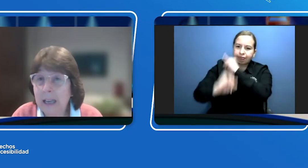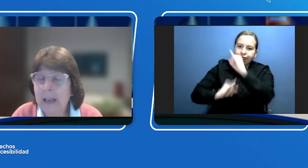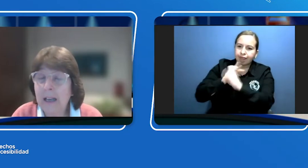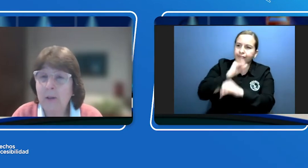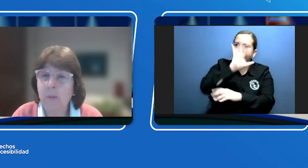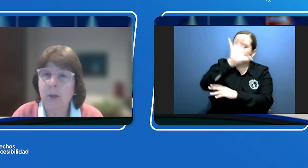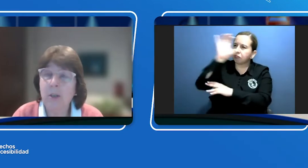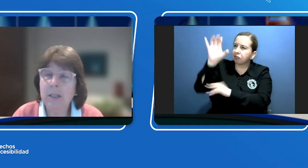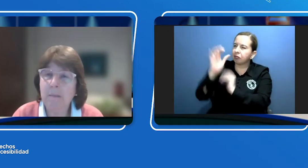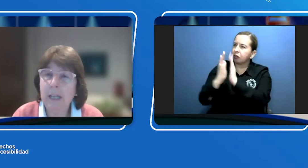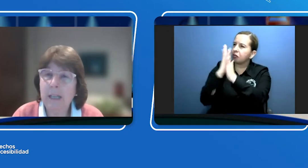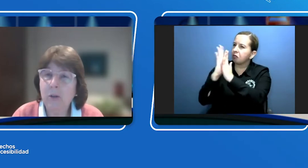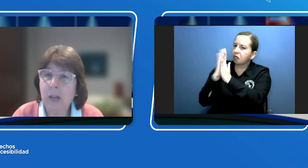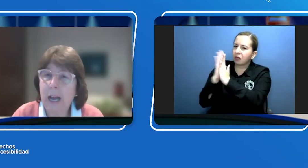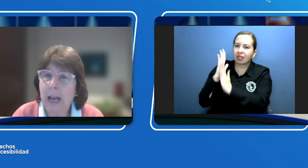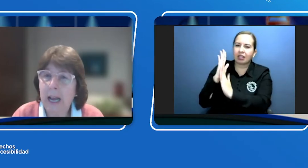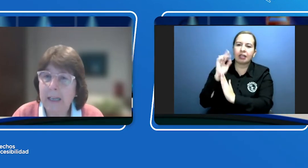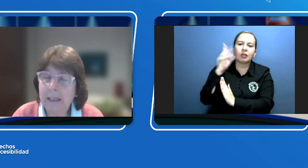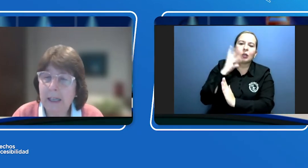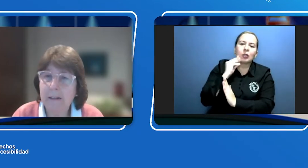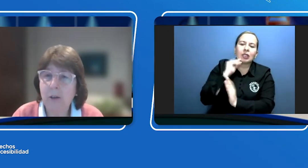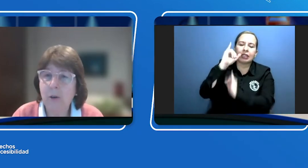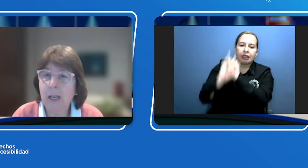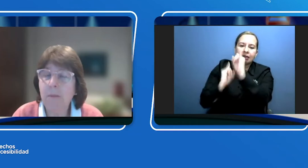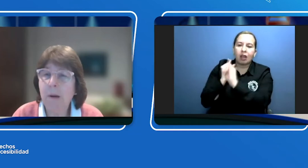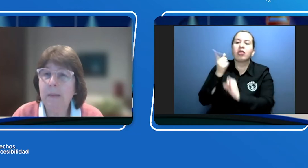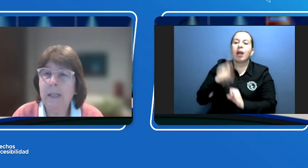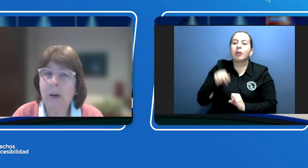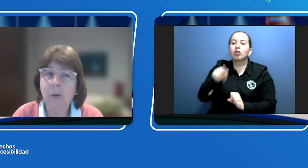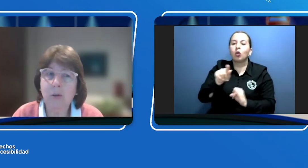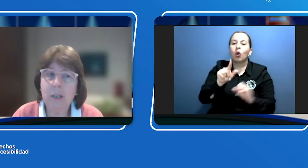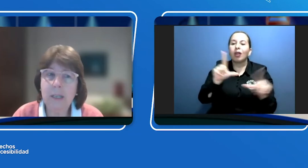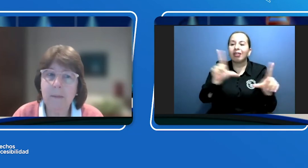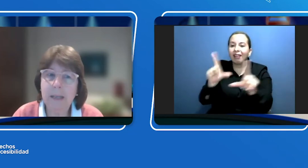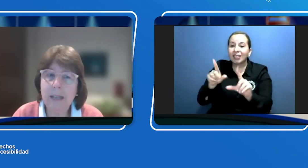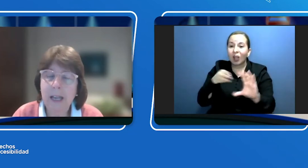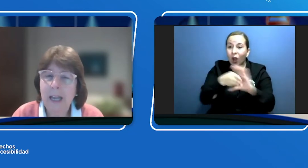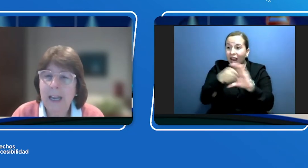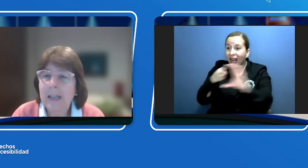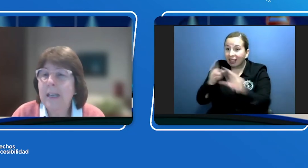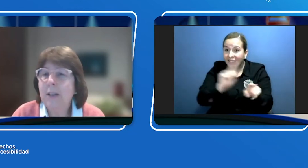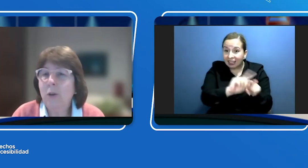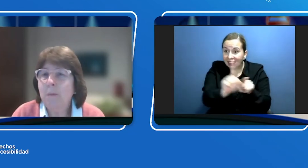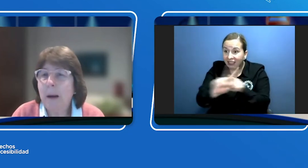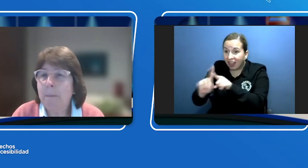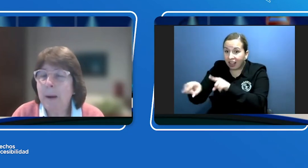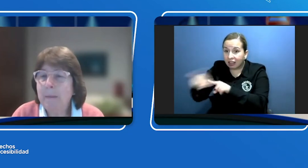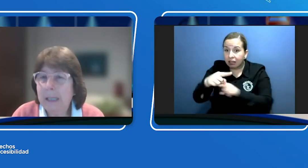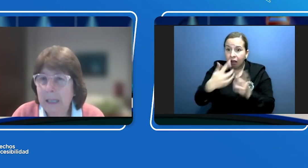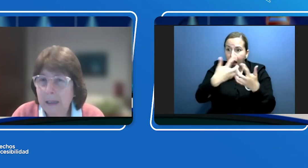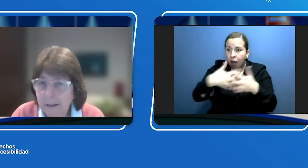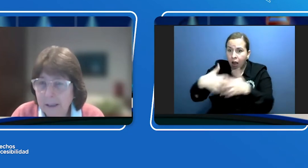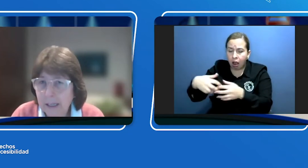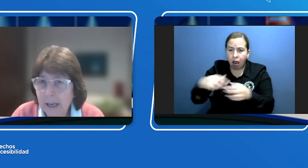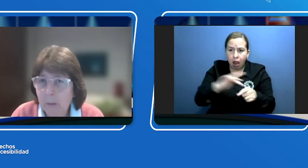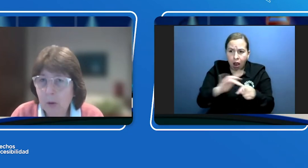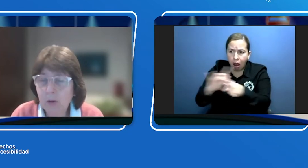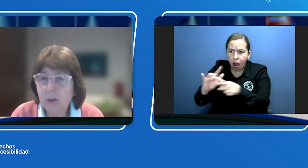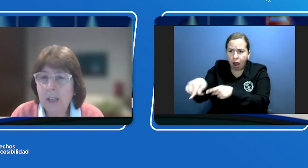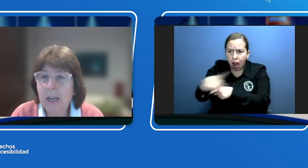las opiniones también de los canales de televisión que han implementado estos sistemas y eso nos va a permitir digamos tener